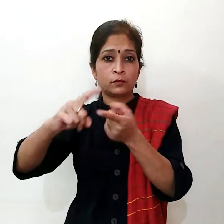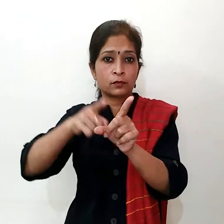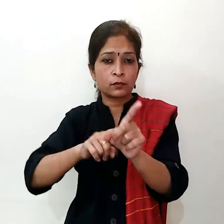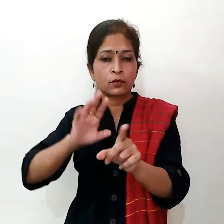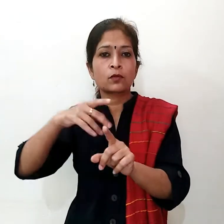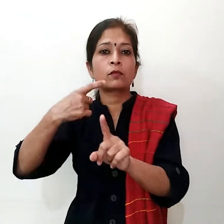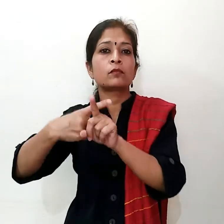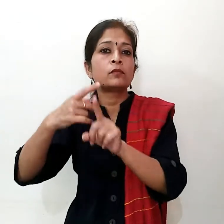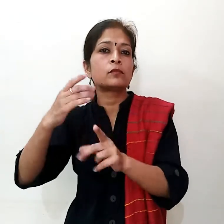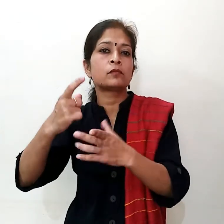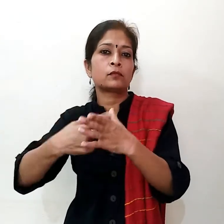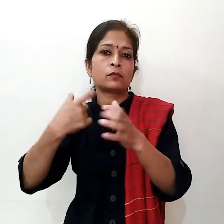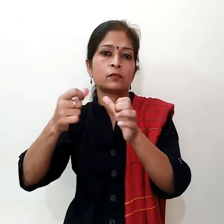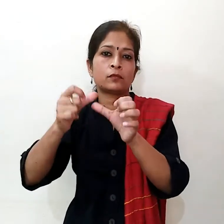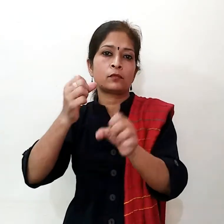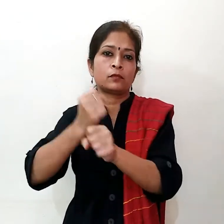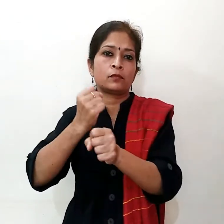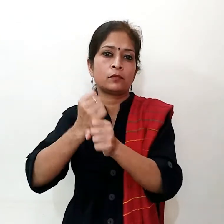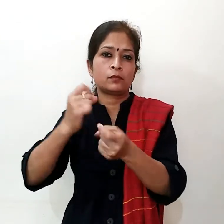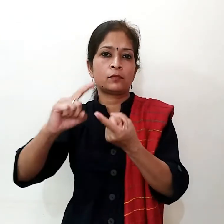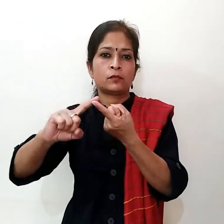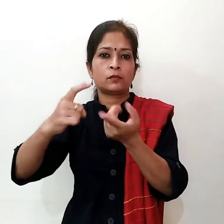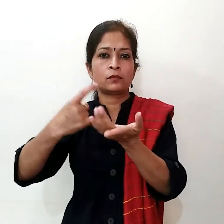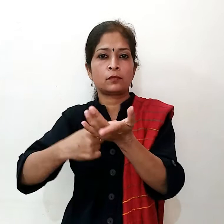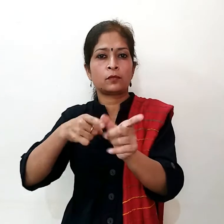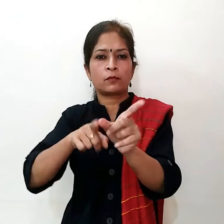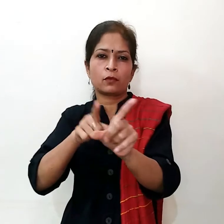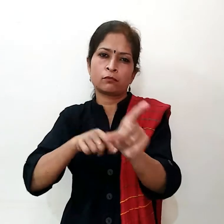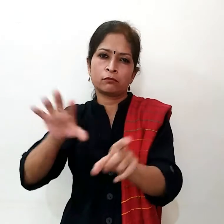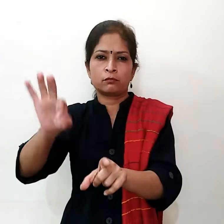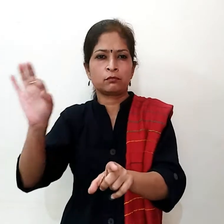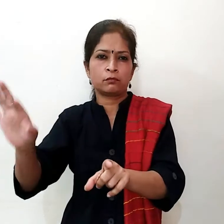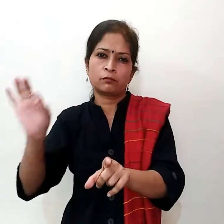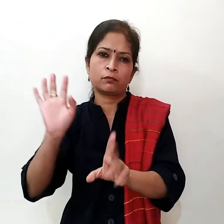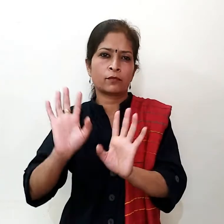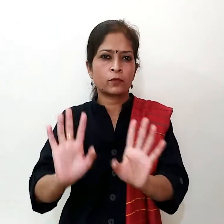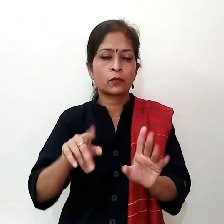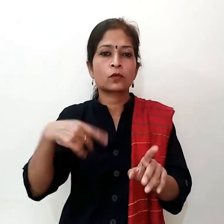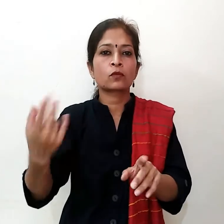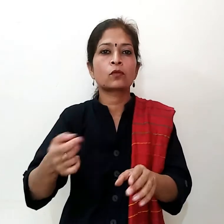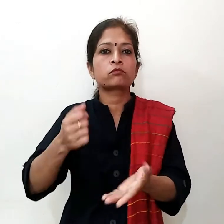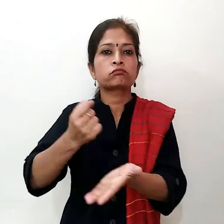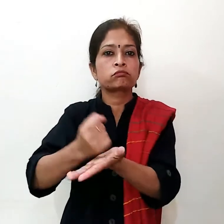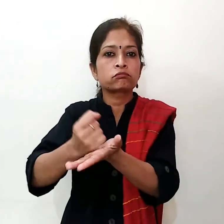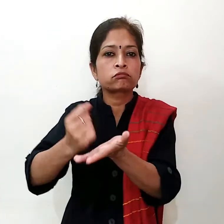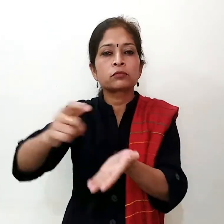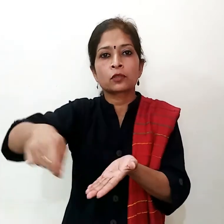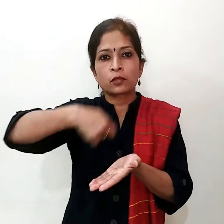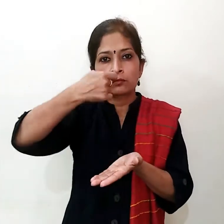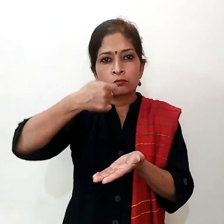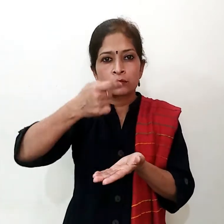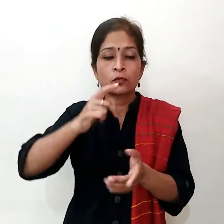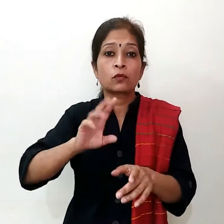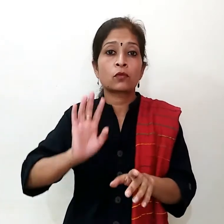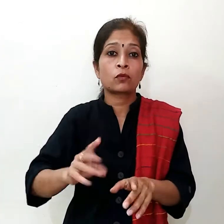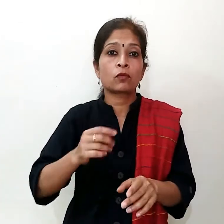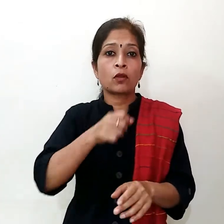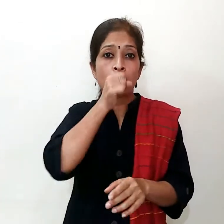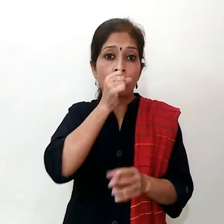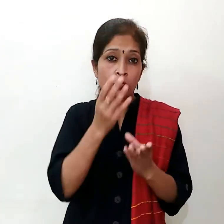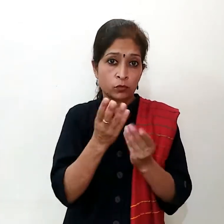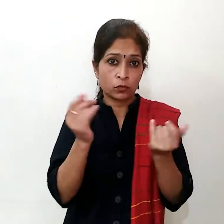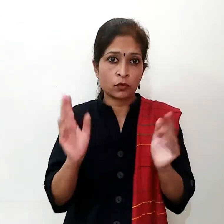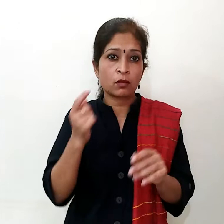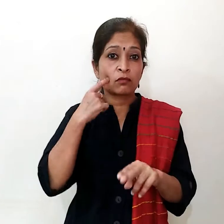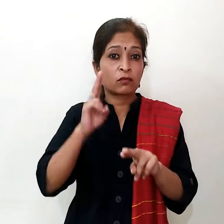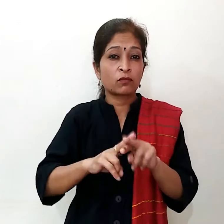इन दोनों बाई से सुखी खासी और गले की खराश में आराम भी देगा और अगर फिर भी आपकी समस्या बंकरा रहती हैं तो